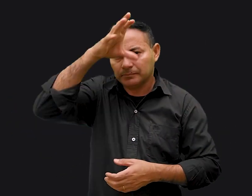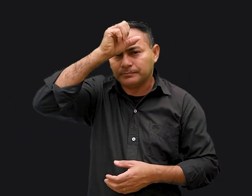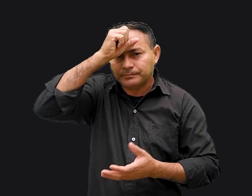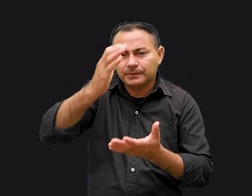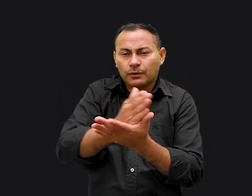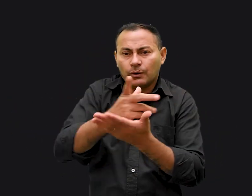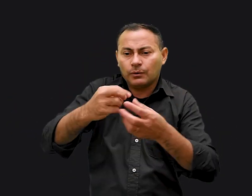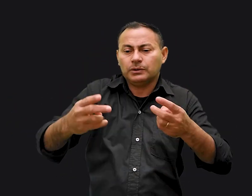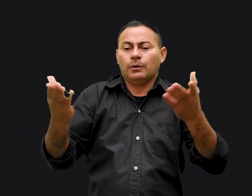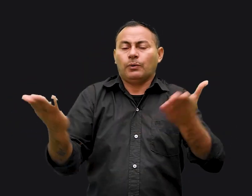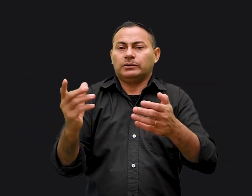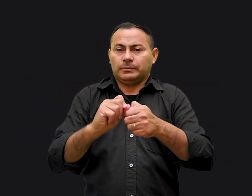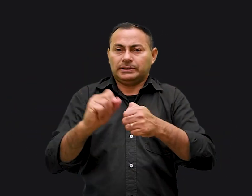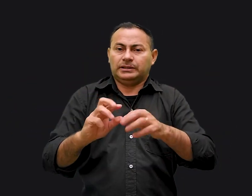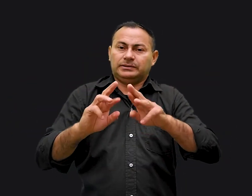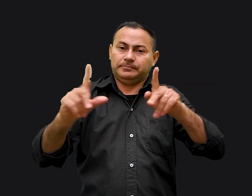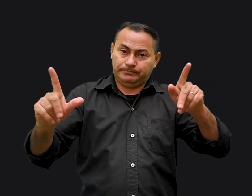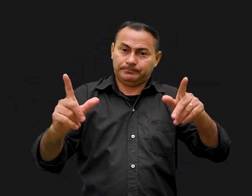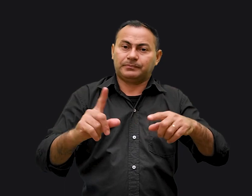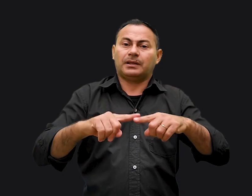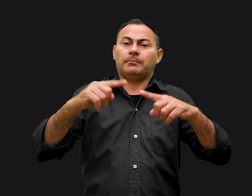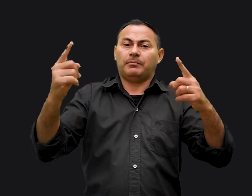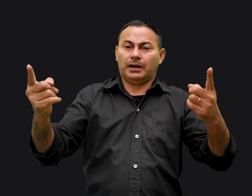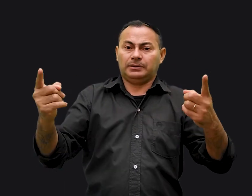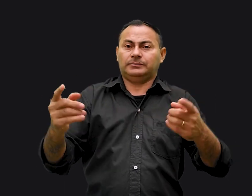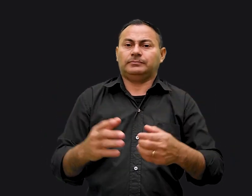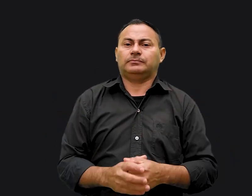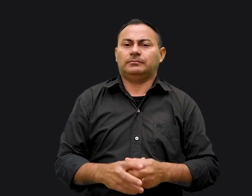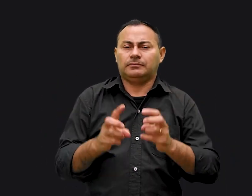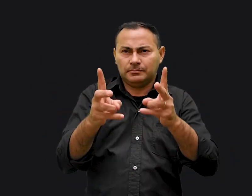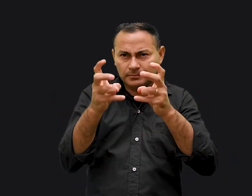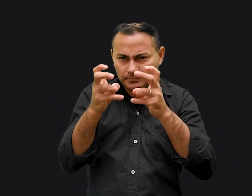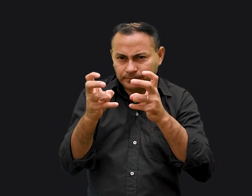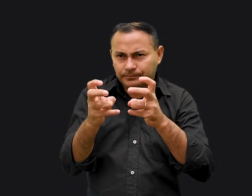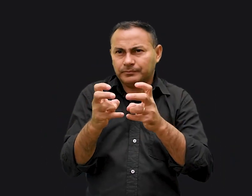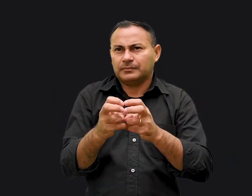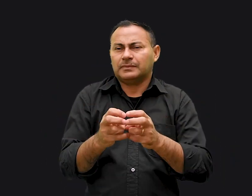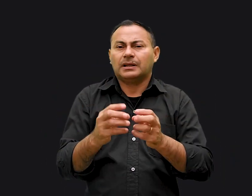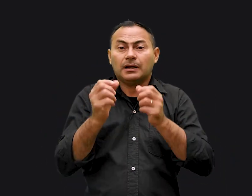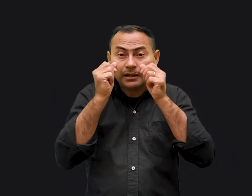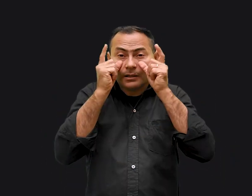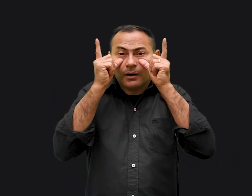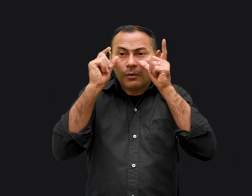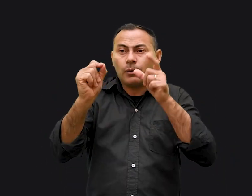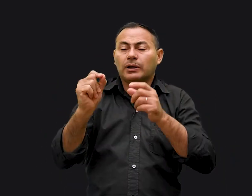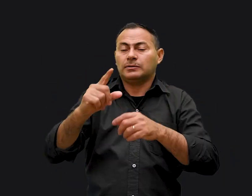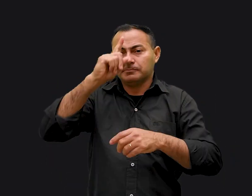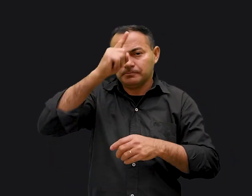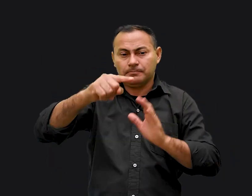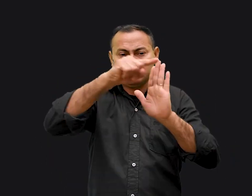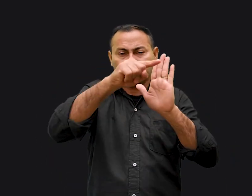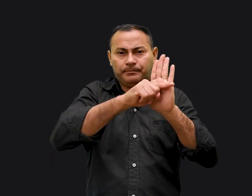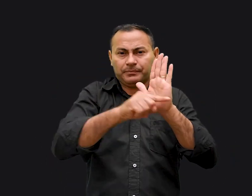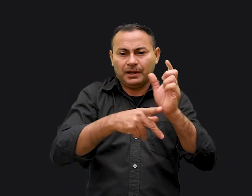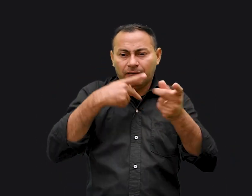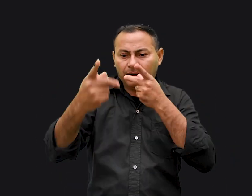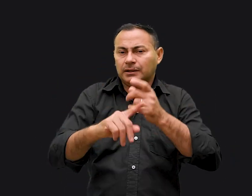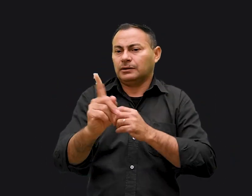coisa e hoje ele faria diferente Mas observe atentamente o que este mandamento diz Não